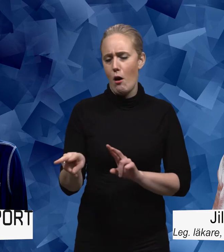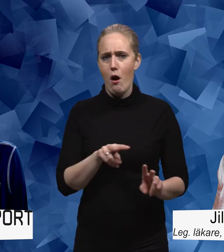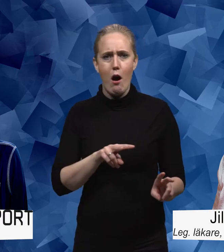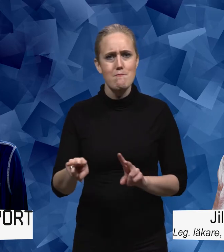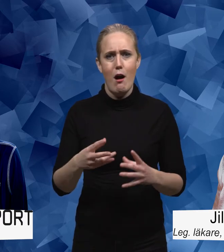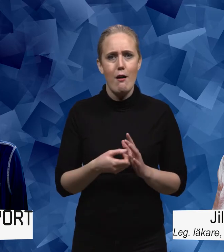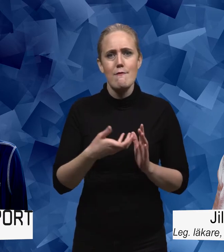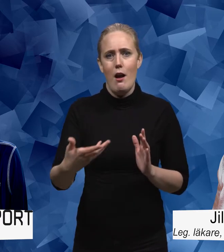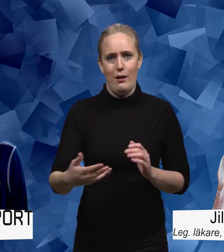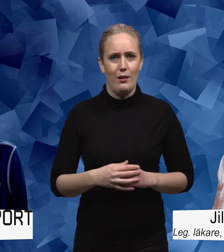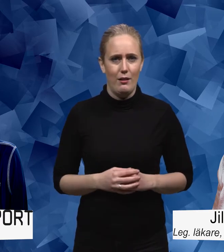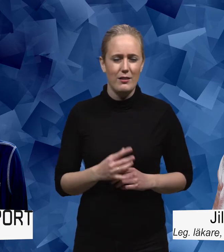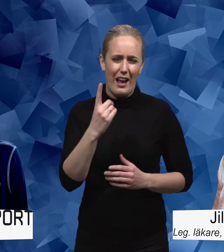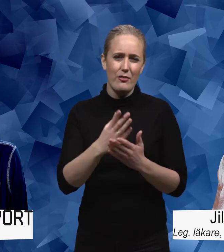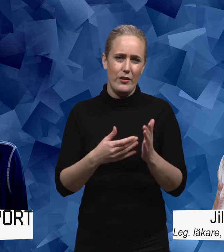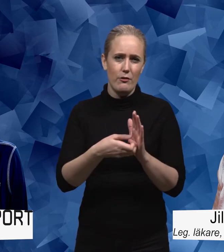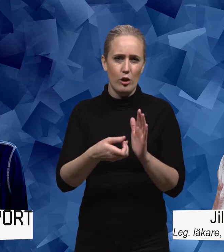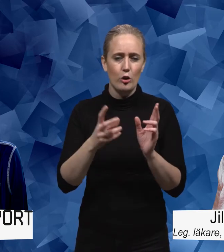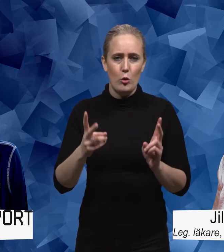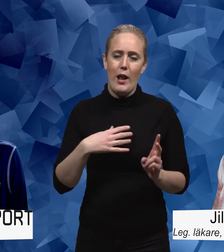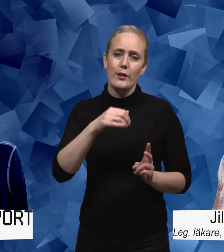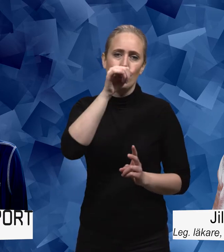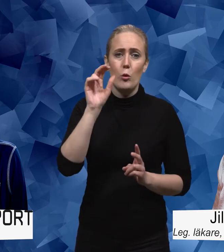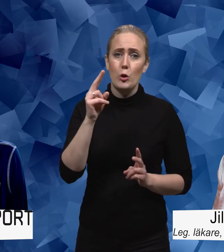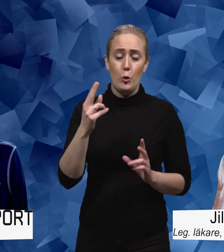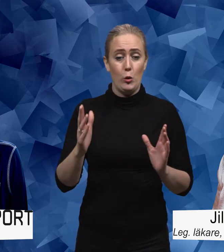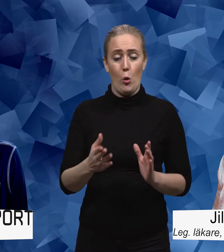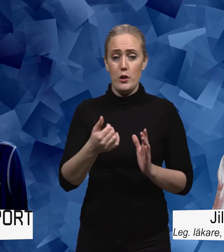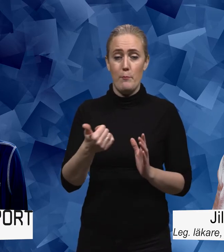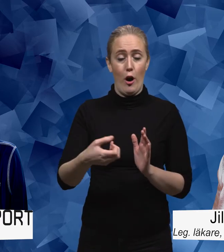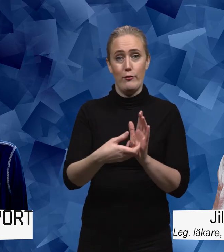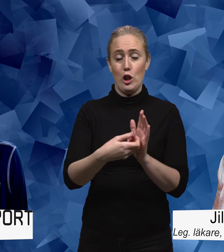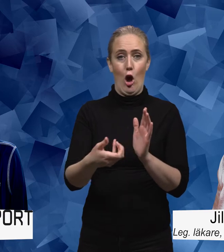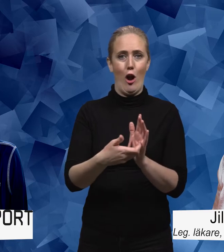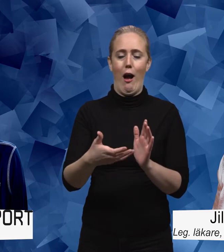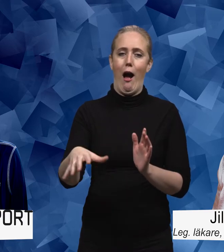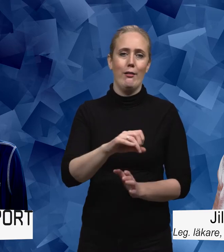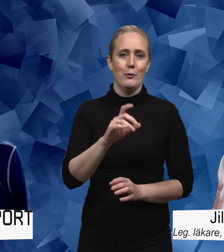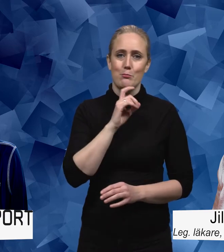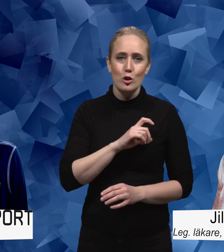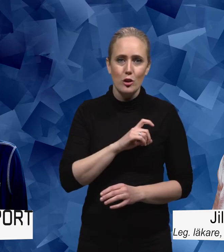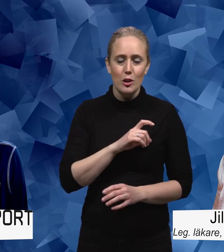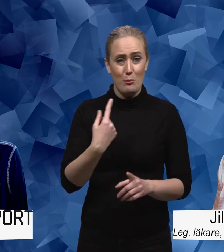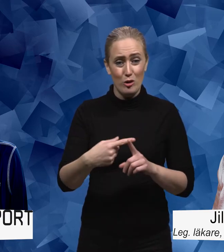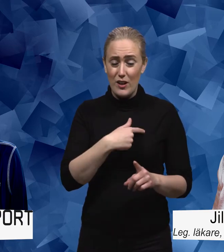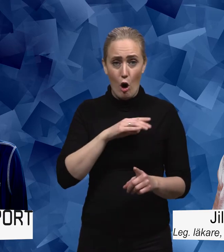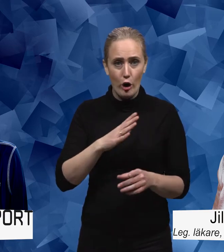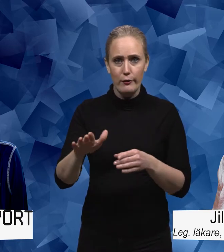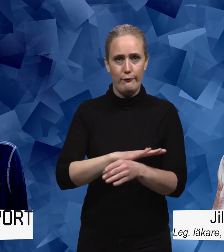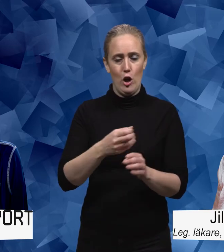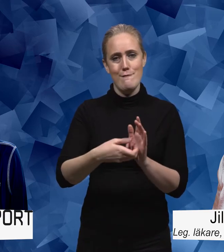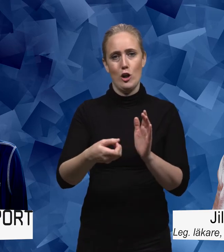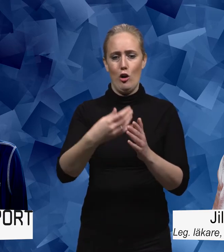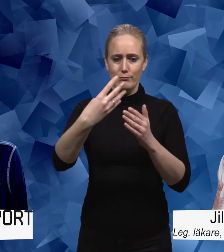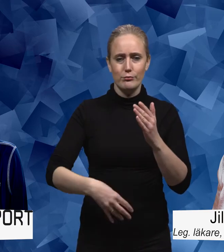Så det är en delförklaring. Det är svårt att så här kort ge en heltäckande förklaring. Och den finns nog egentligen inte ännu heller.